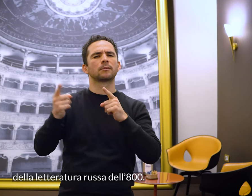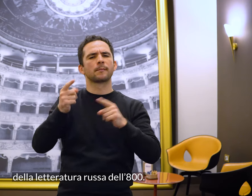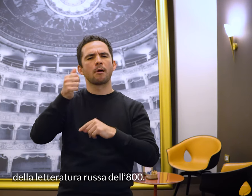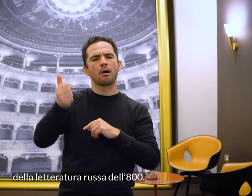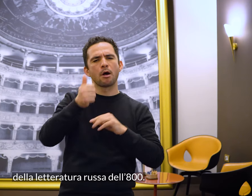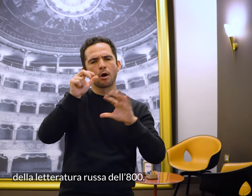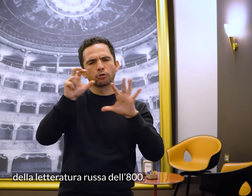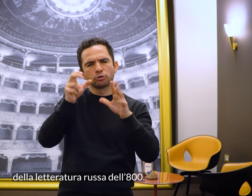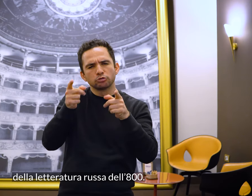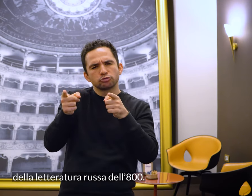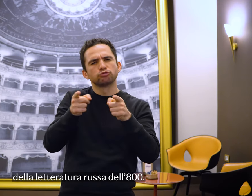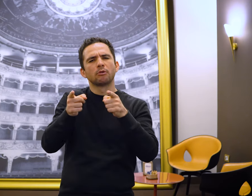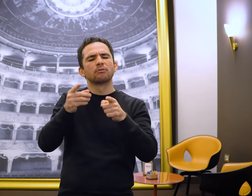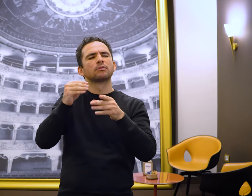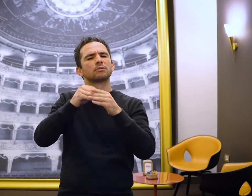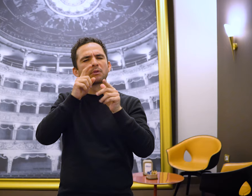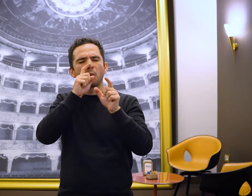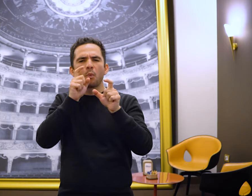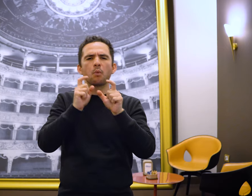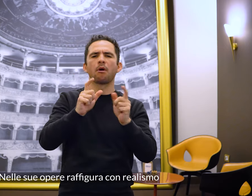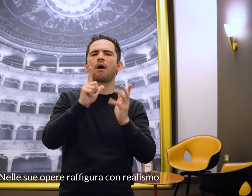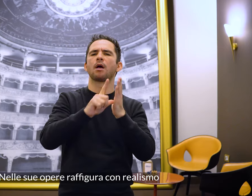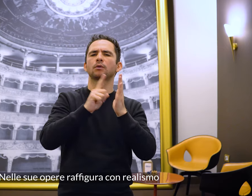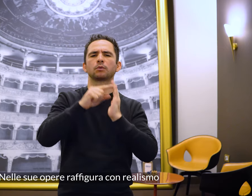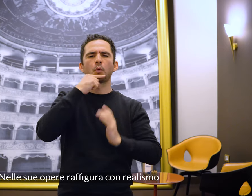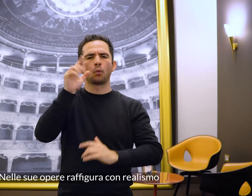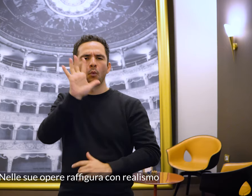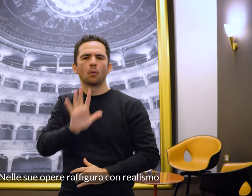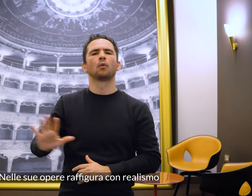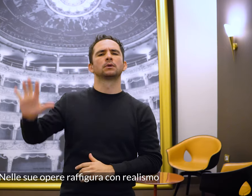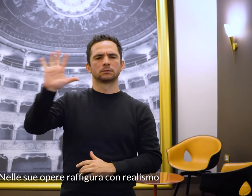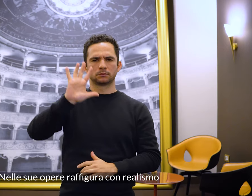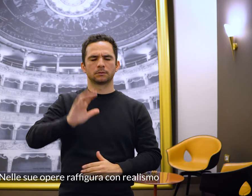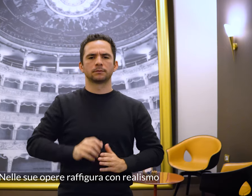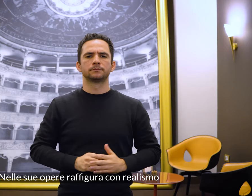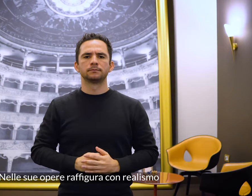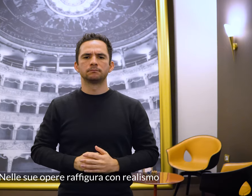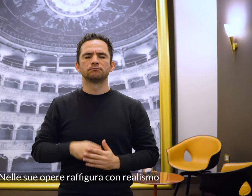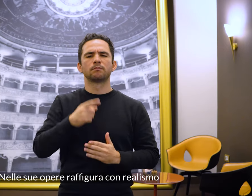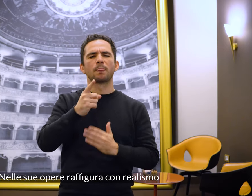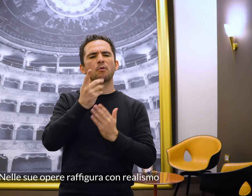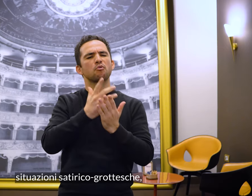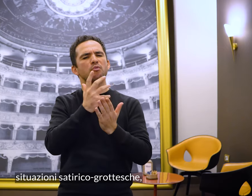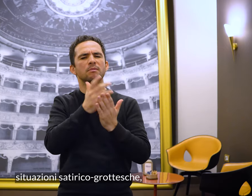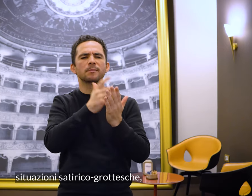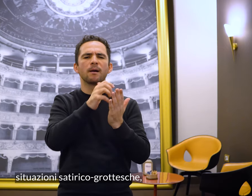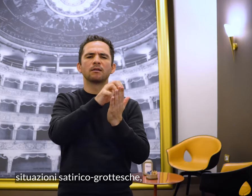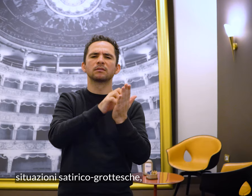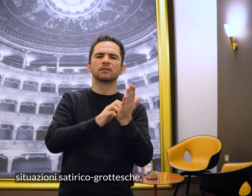dell'Ottocento. Nelle sue opere raffigura con realismo situazioni